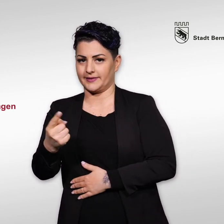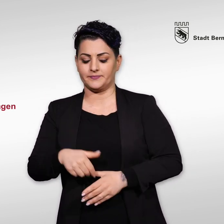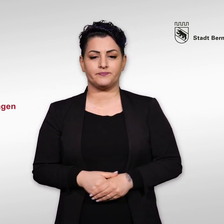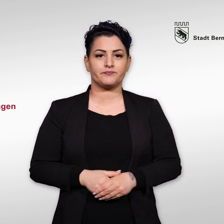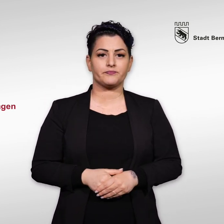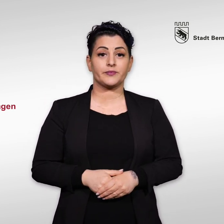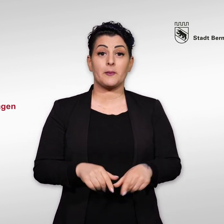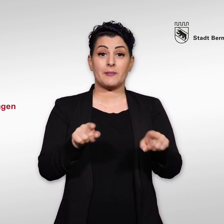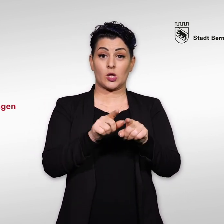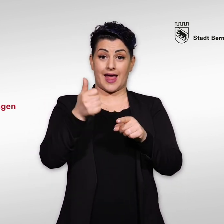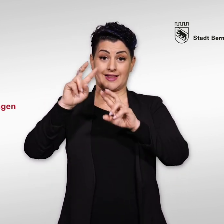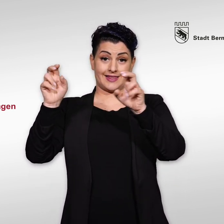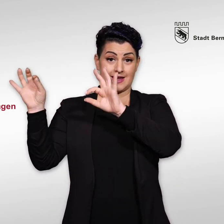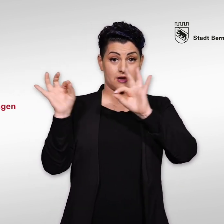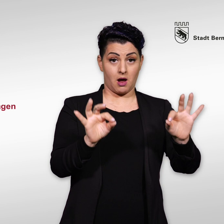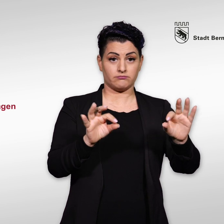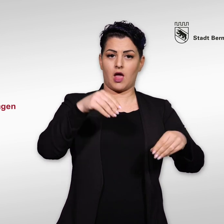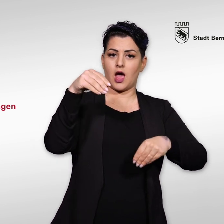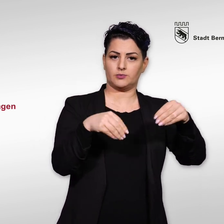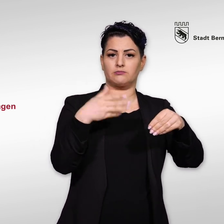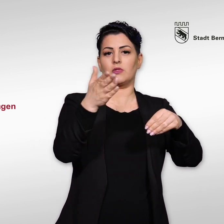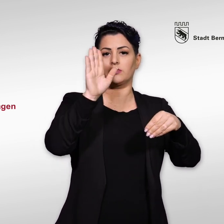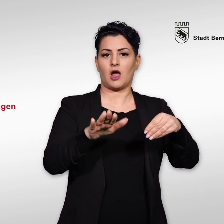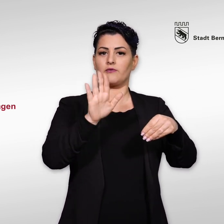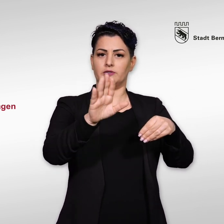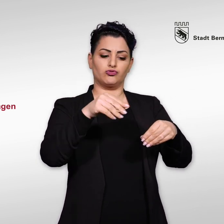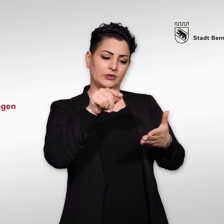Das heisst, Sie dürfen Ihre Stimme für oder gegen ein Thema abgeben.